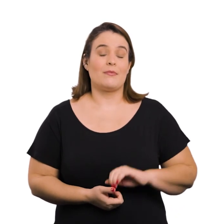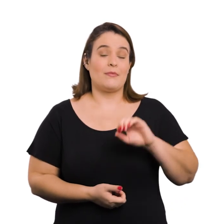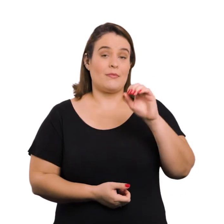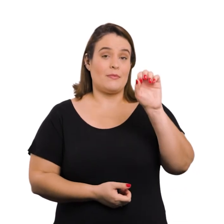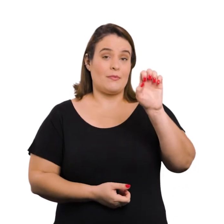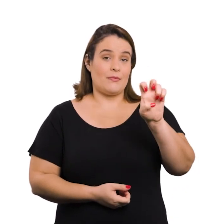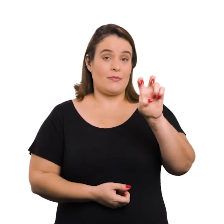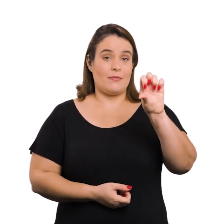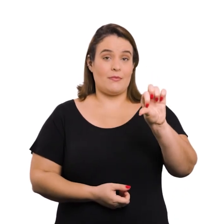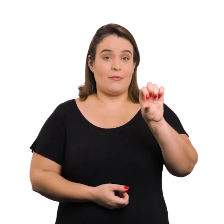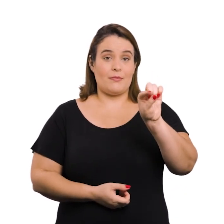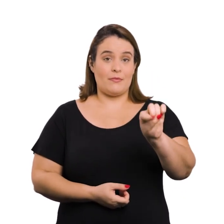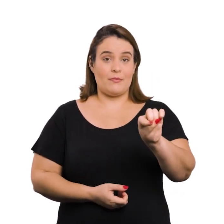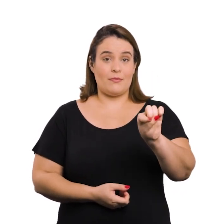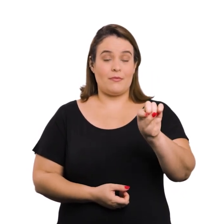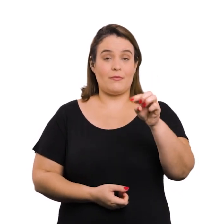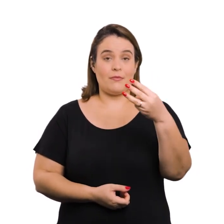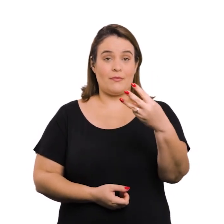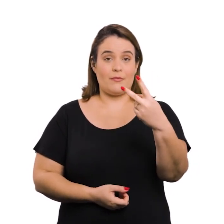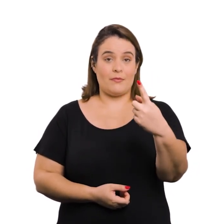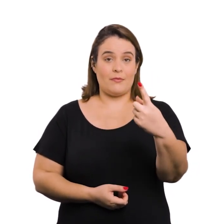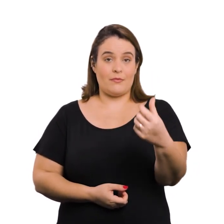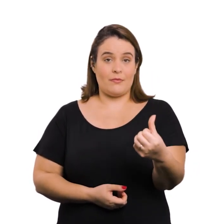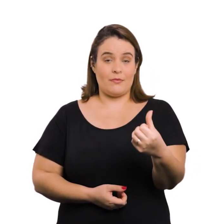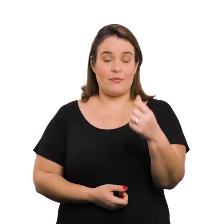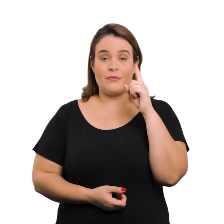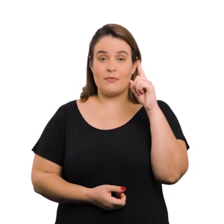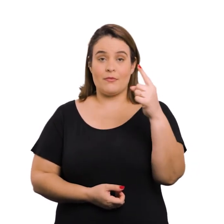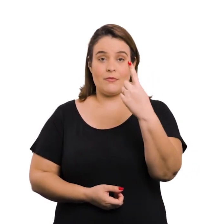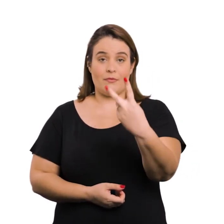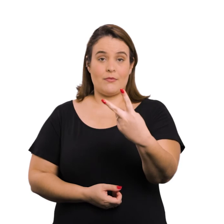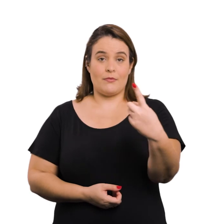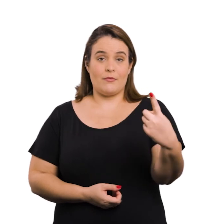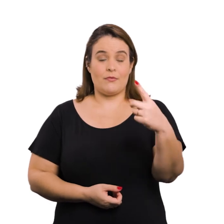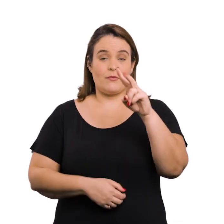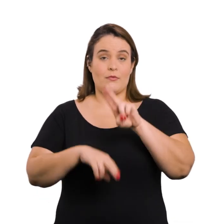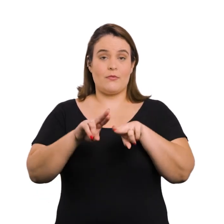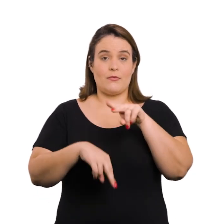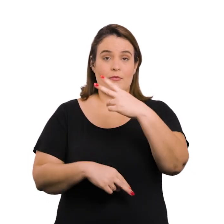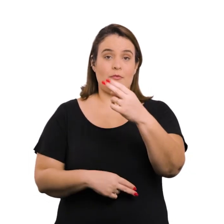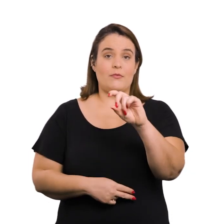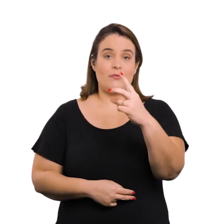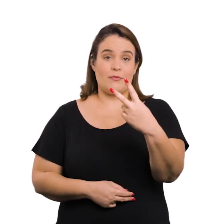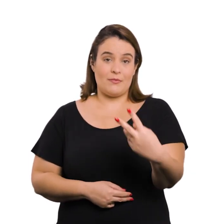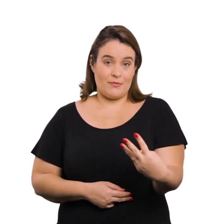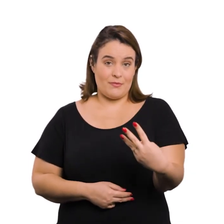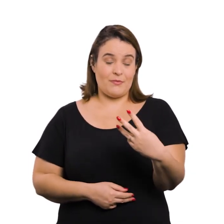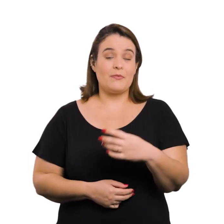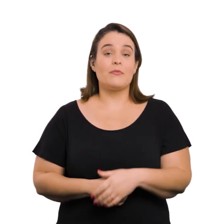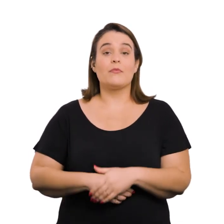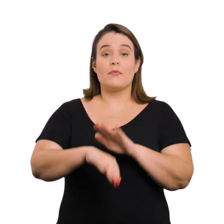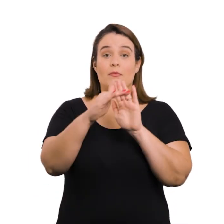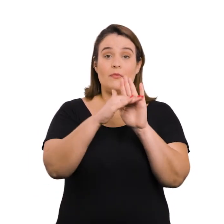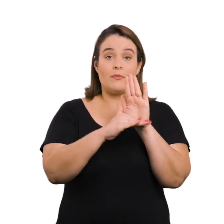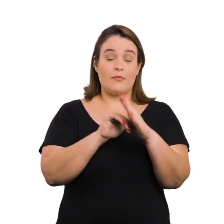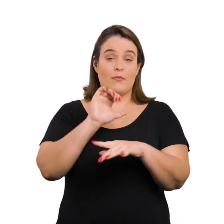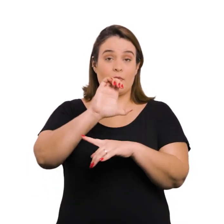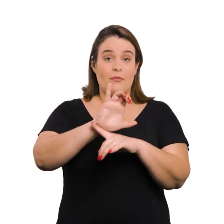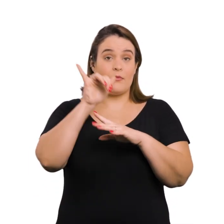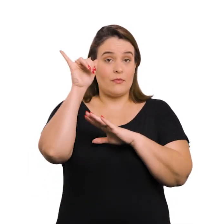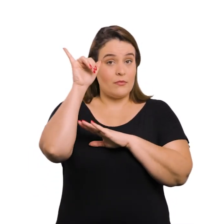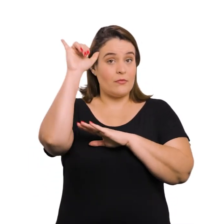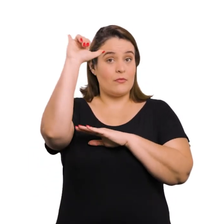Decreto nº 59.316, de 21 de junho de 2013. Institui o Programa